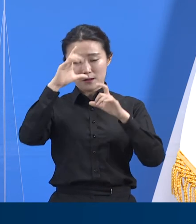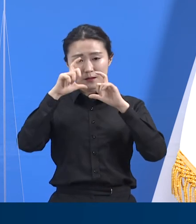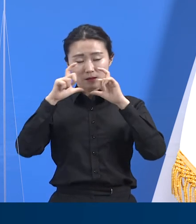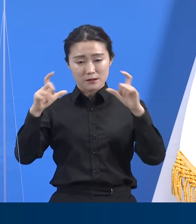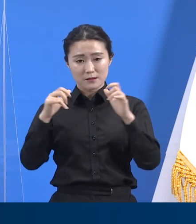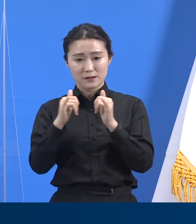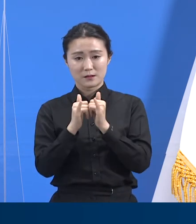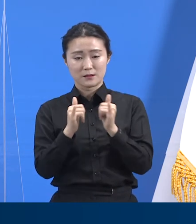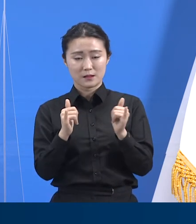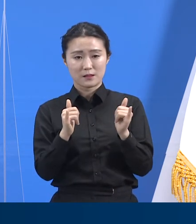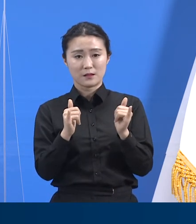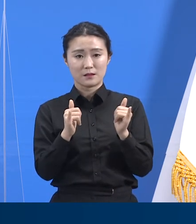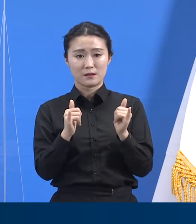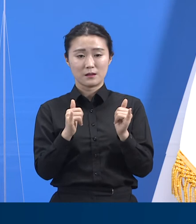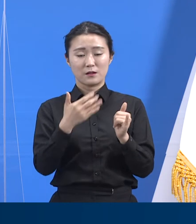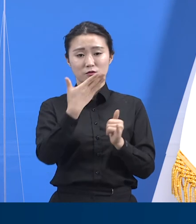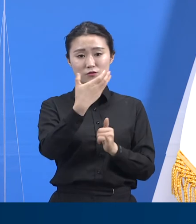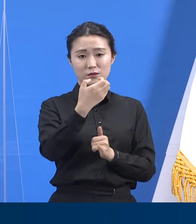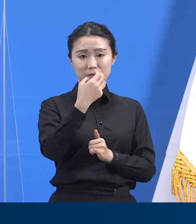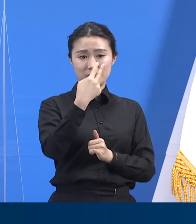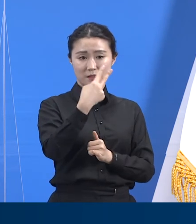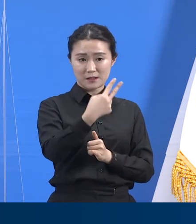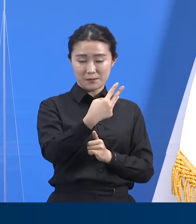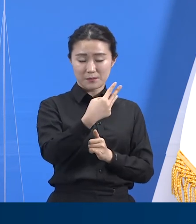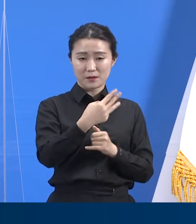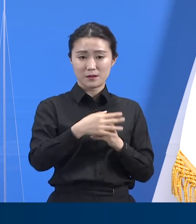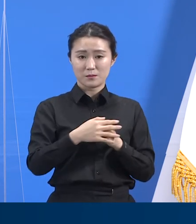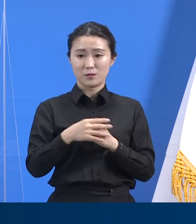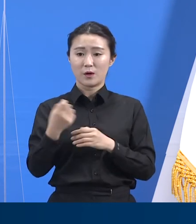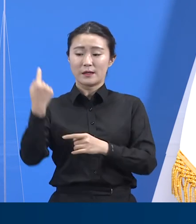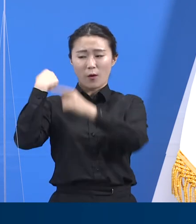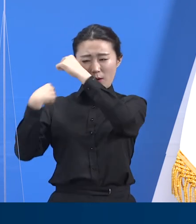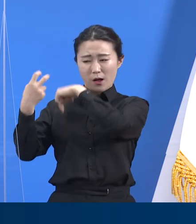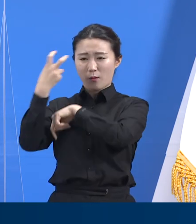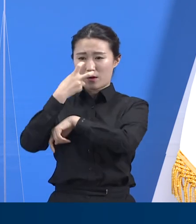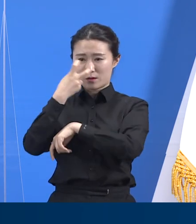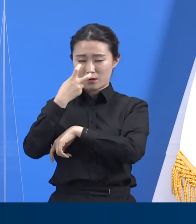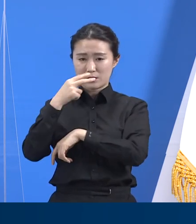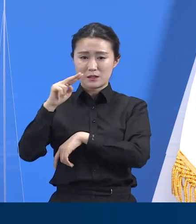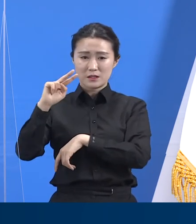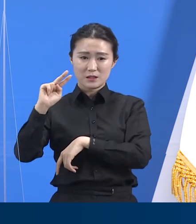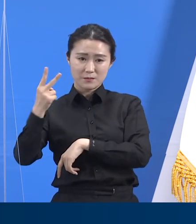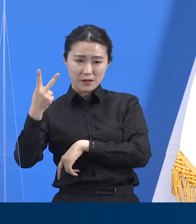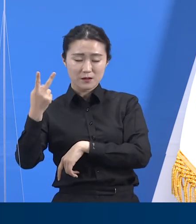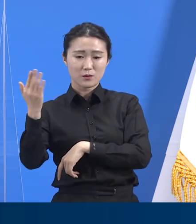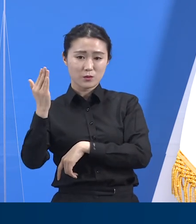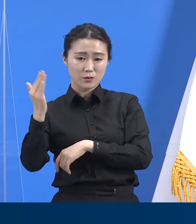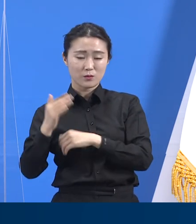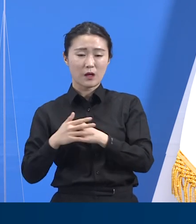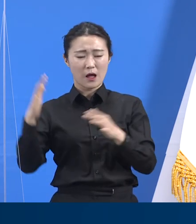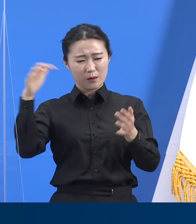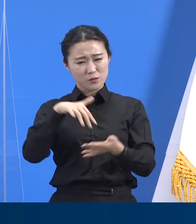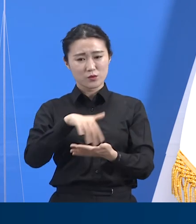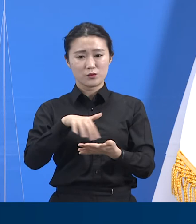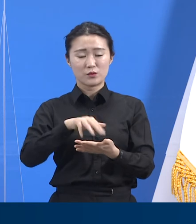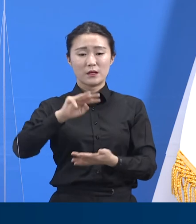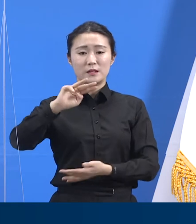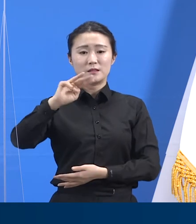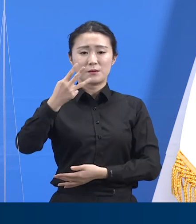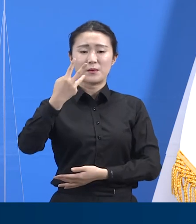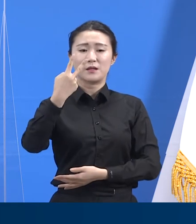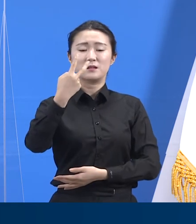역학적 관련 사례가 271例 등 총 364명입니다. 앞에서